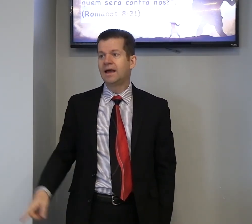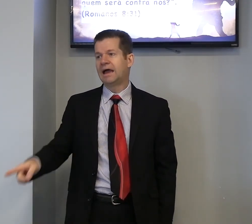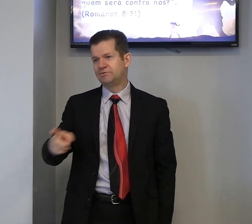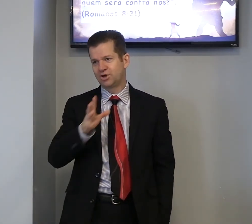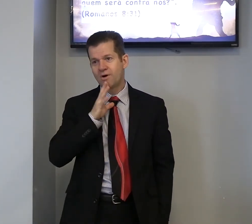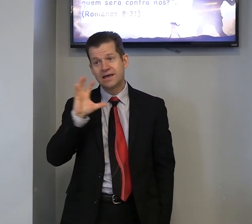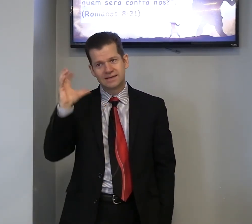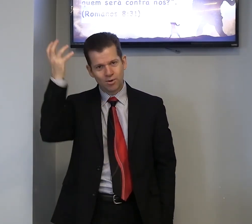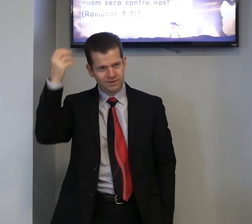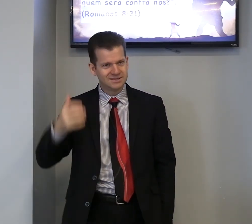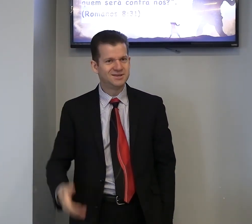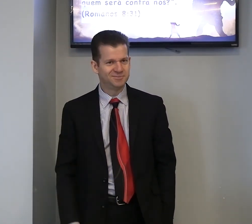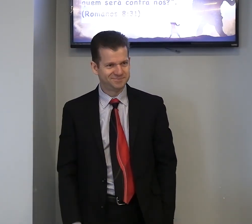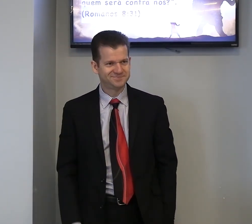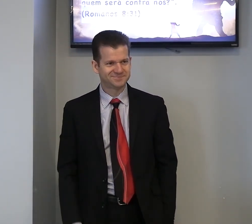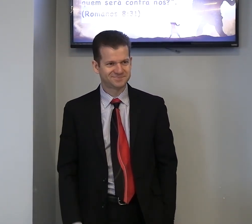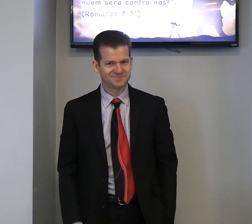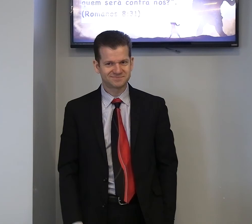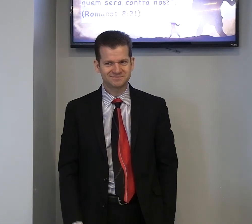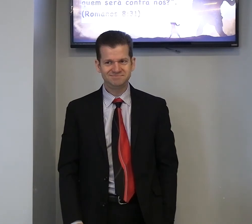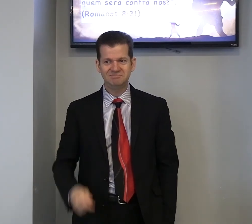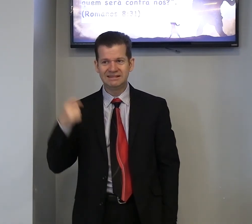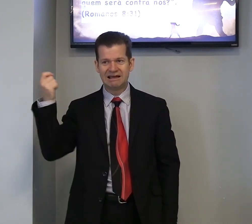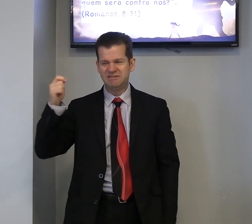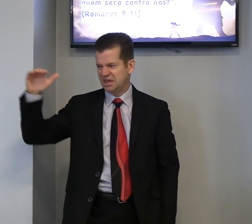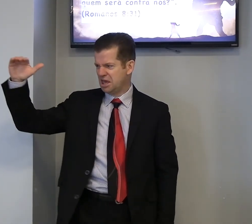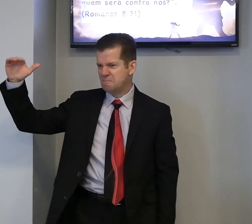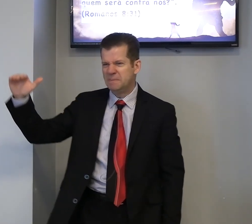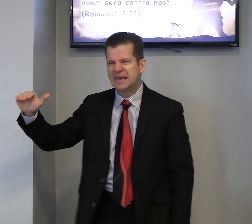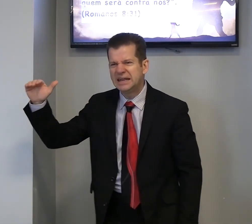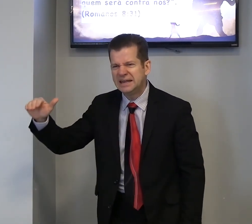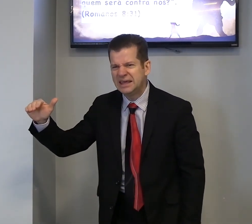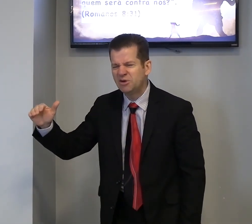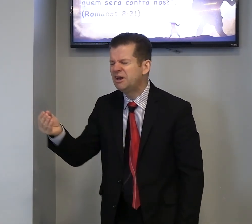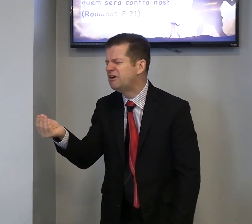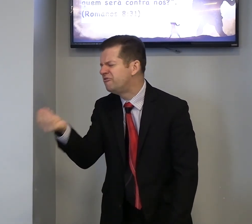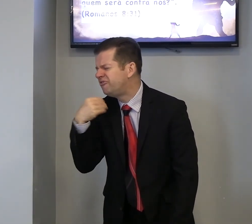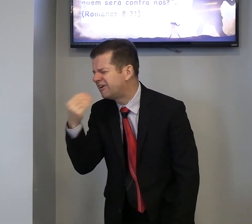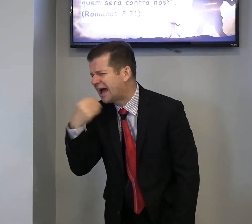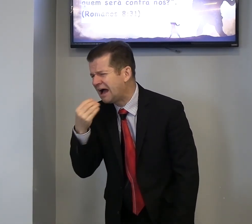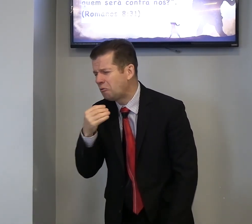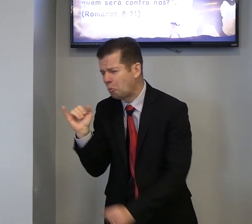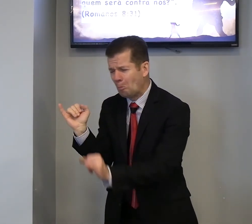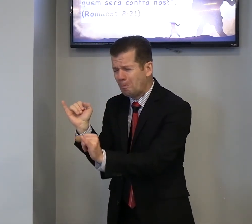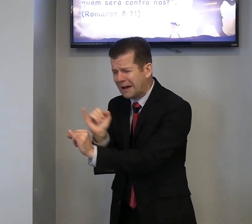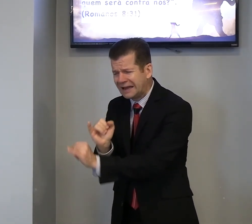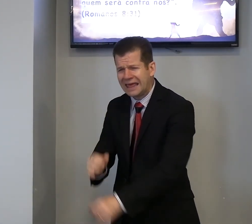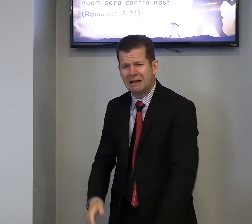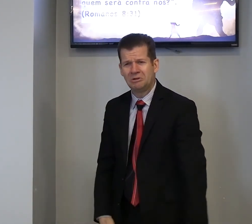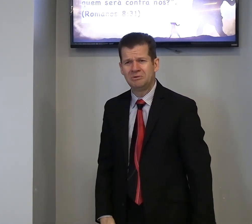é, você conhece, o aconteceu, Davi, pequenininho, fraco, magrelo,